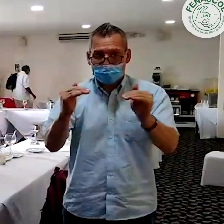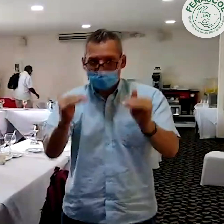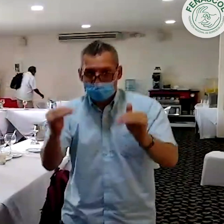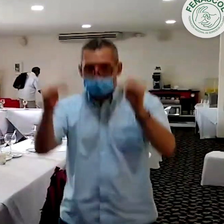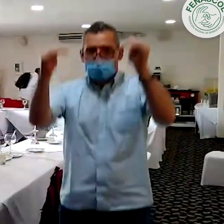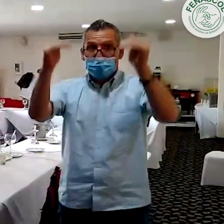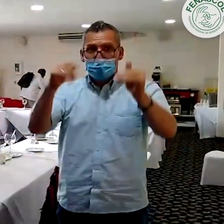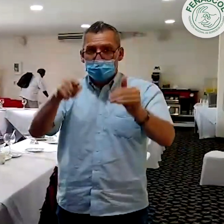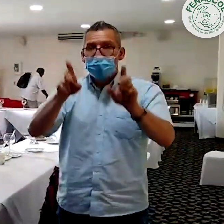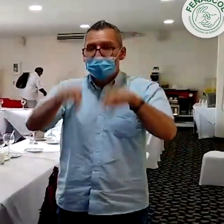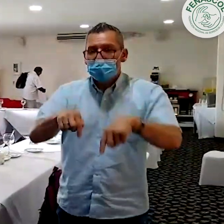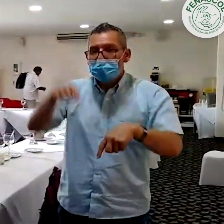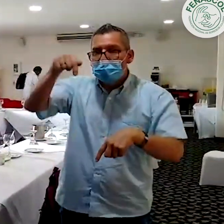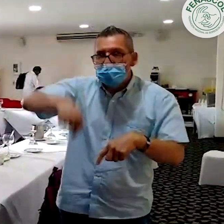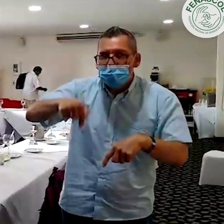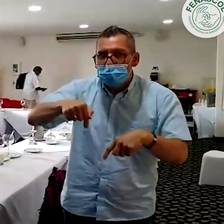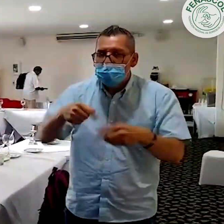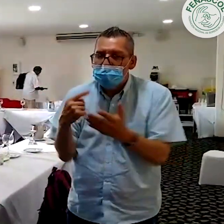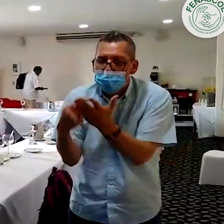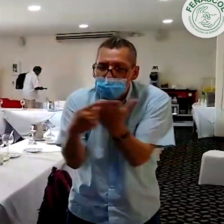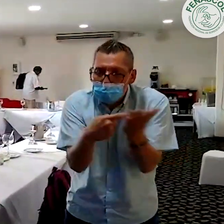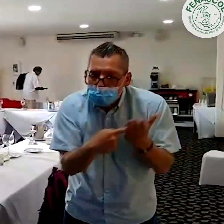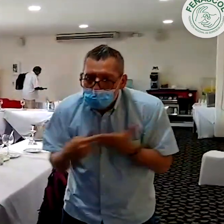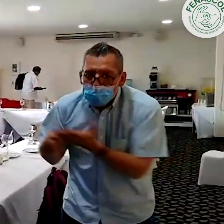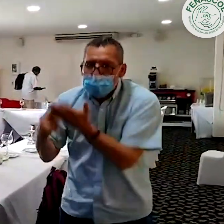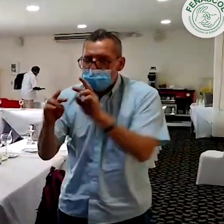de la lengua de señas y que se reconozca su estatus.